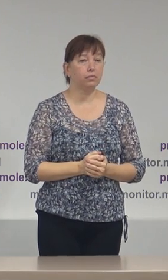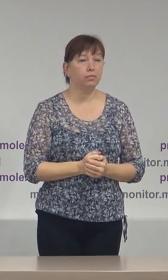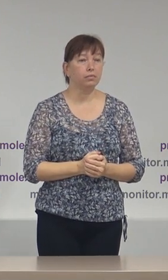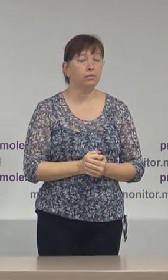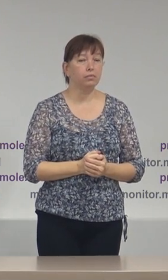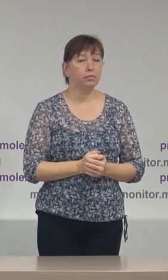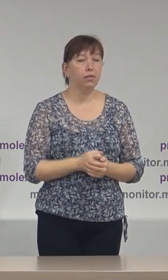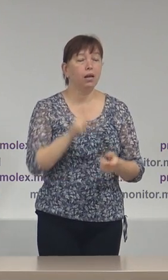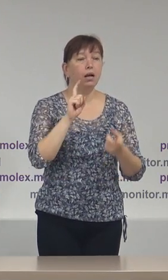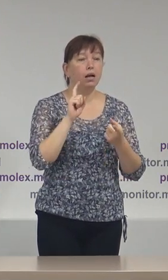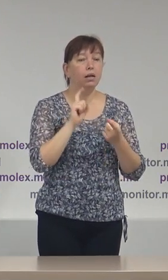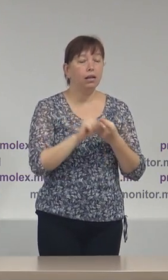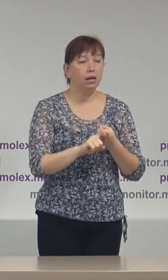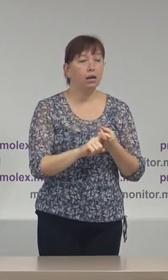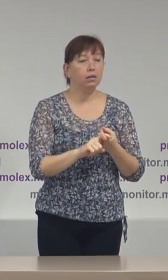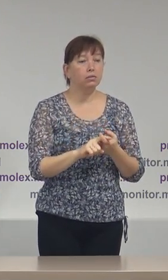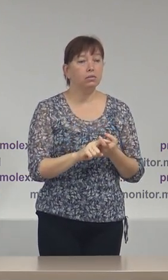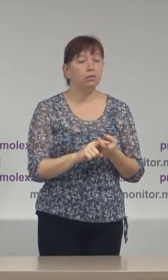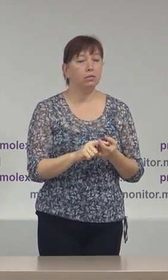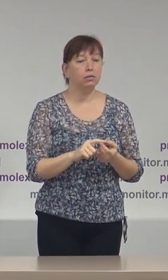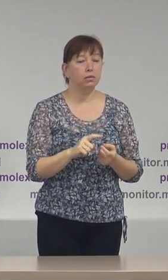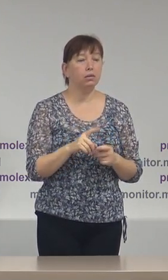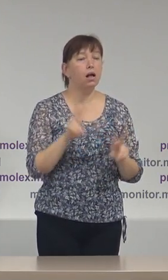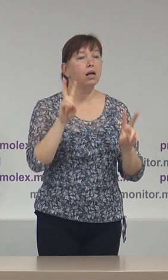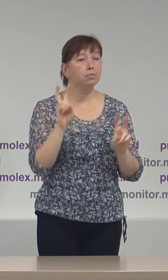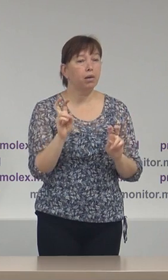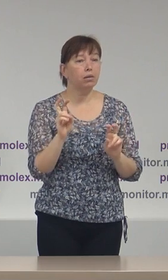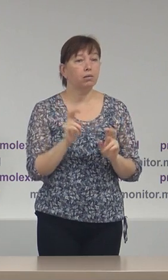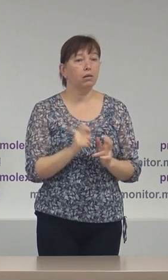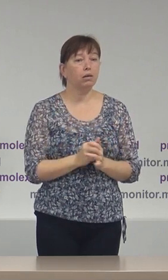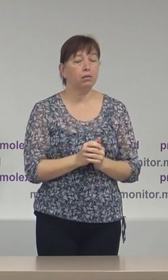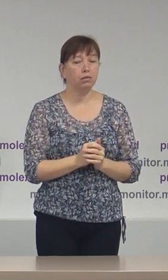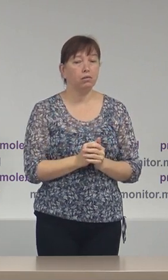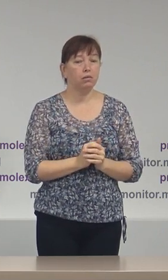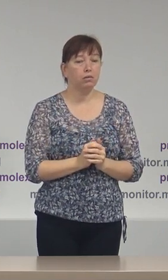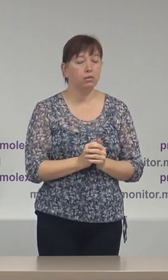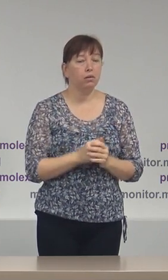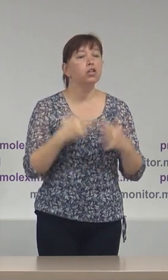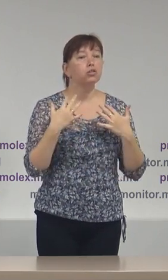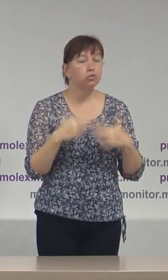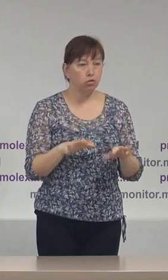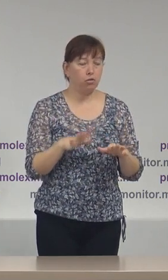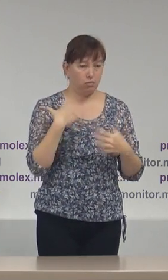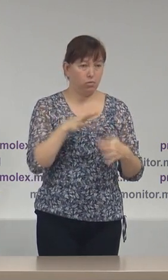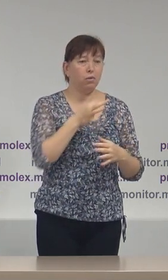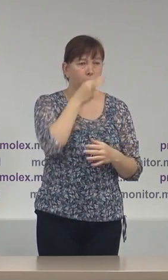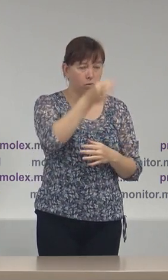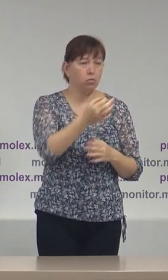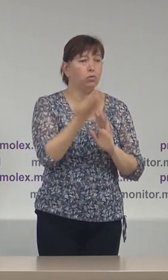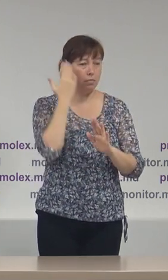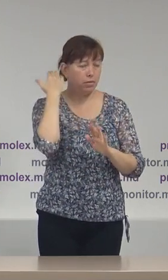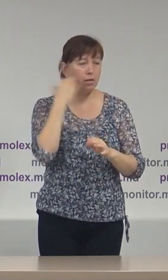Legat de aspecte deja menționate de noi,